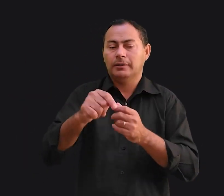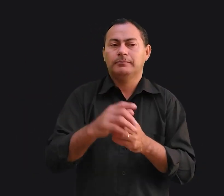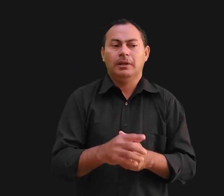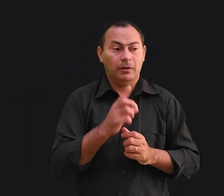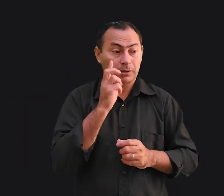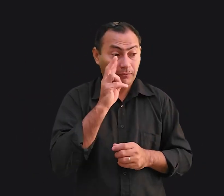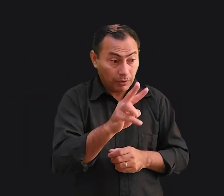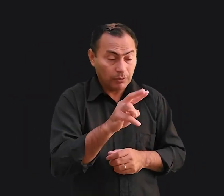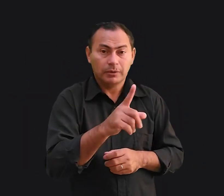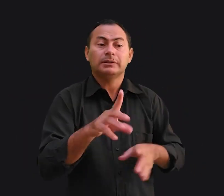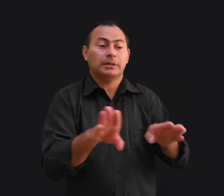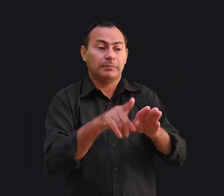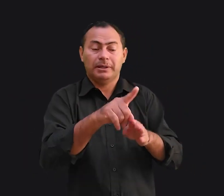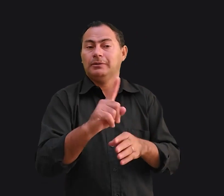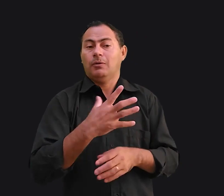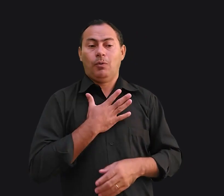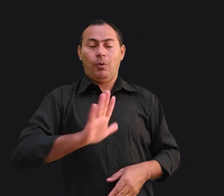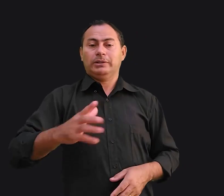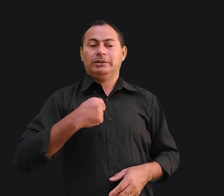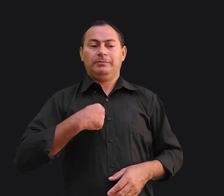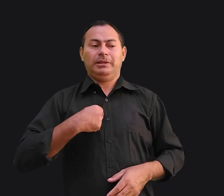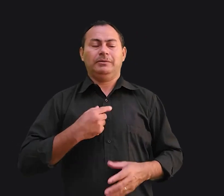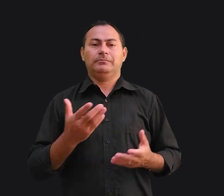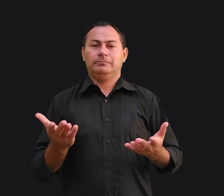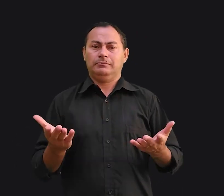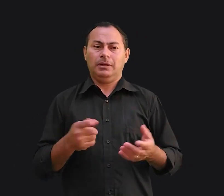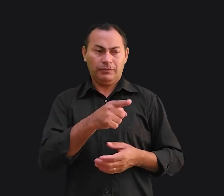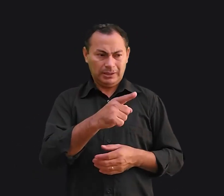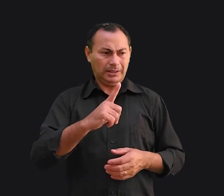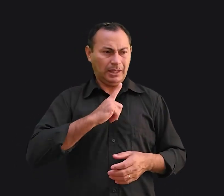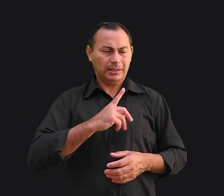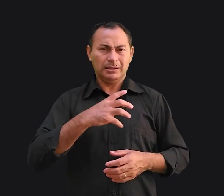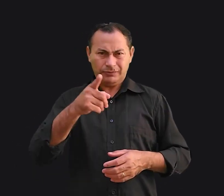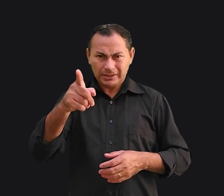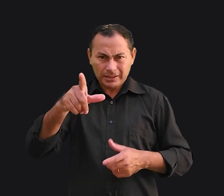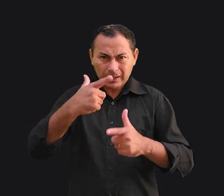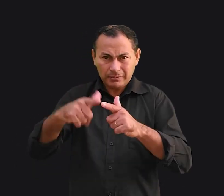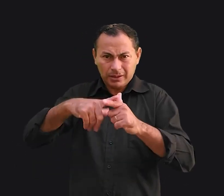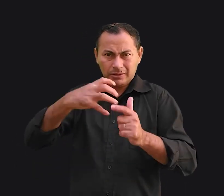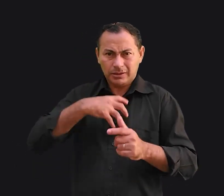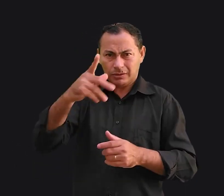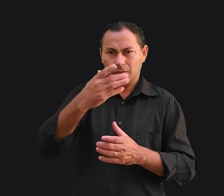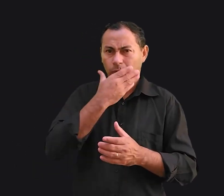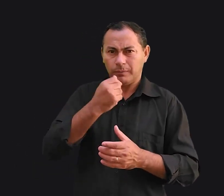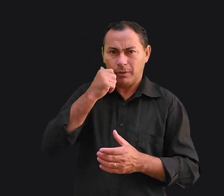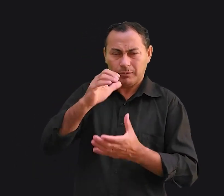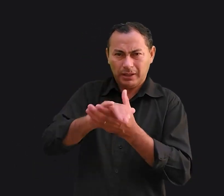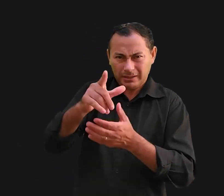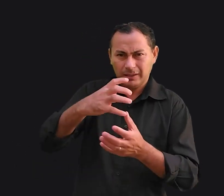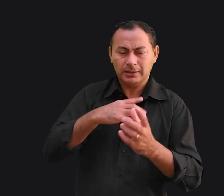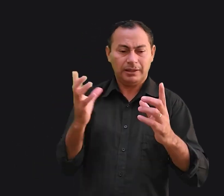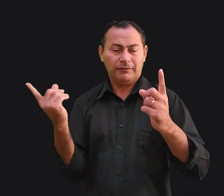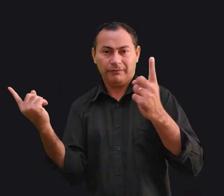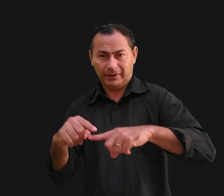Viu? Você também não gosta de mim? Se você tem esse tipo de problema com seu cônjuge se enfrenta essa